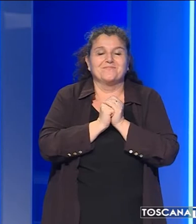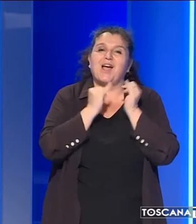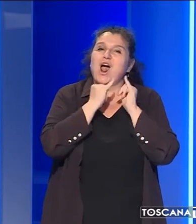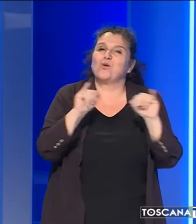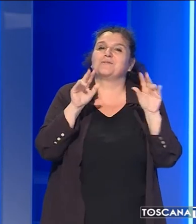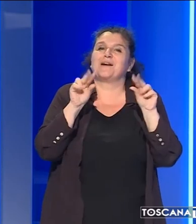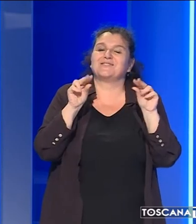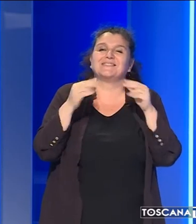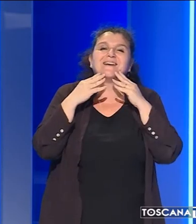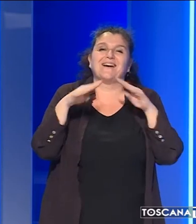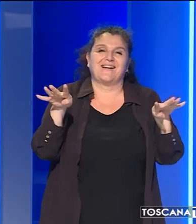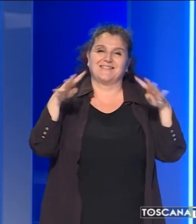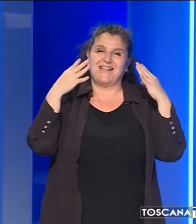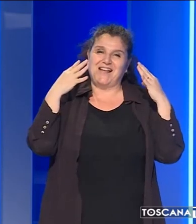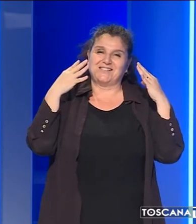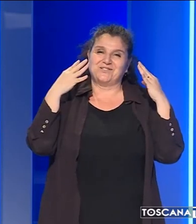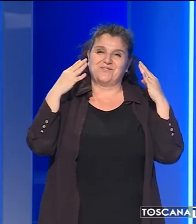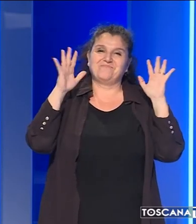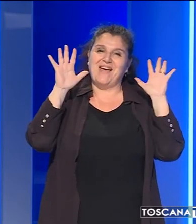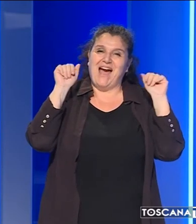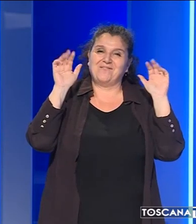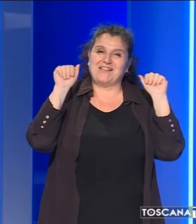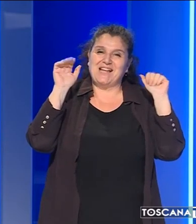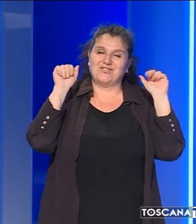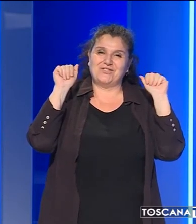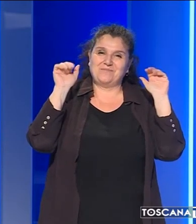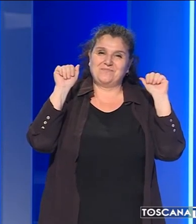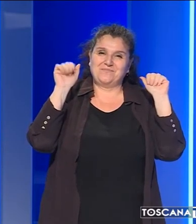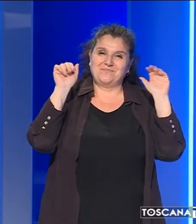Era l'ultima notizia, grazie per averci seguito. Arrivederci.